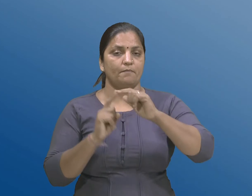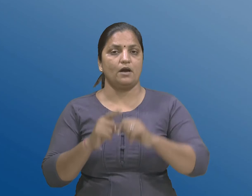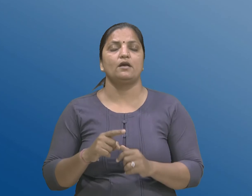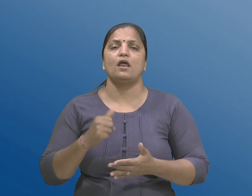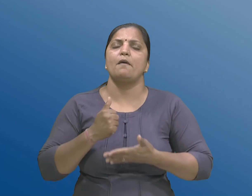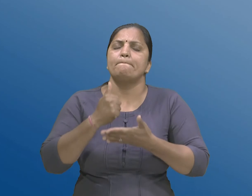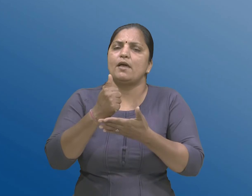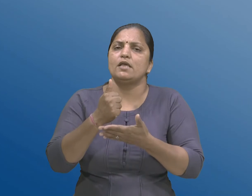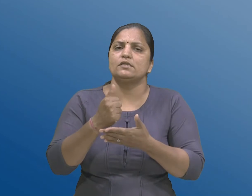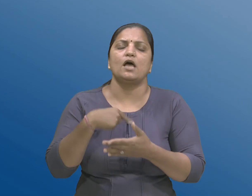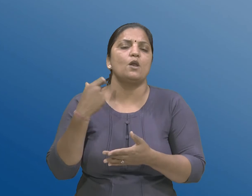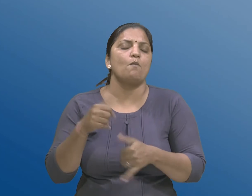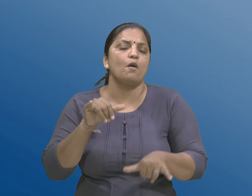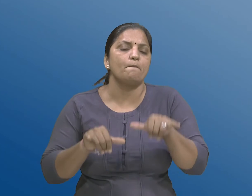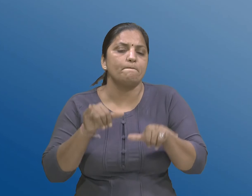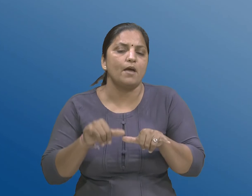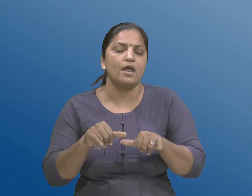उप्योगन संचालनी पद्धती अने कार्य रीती